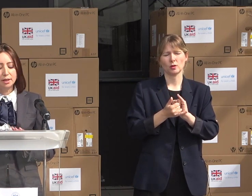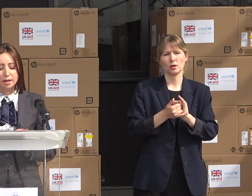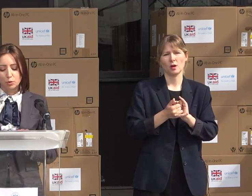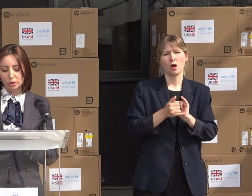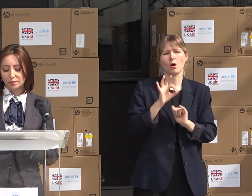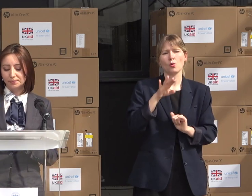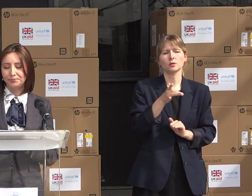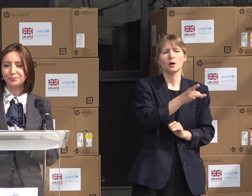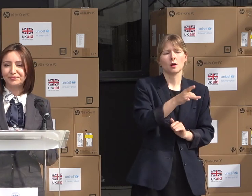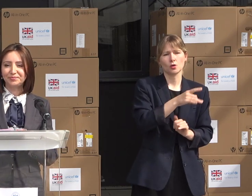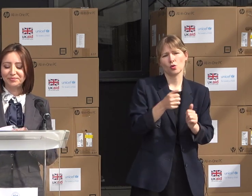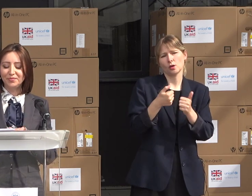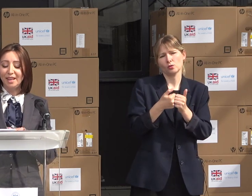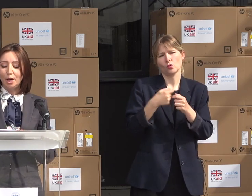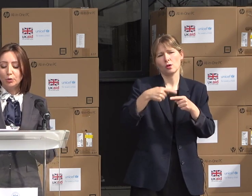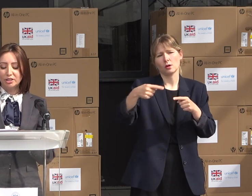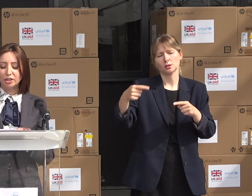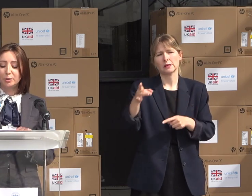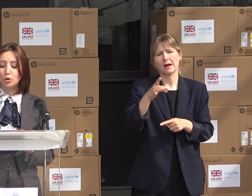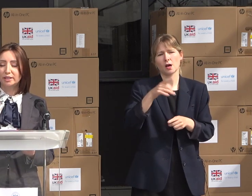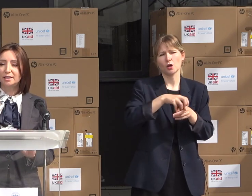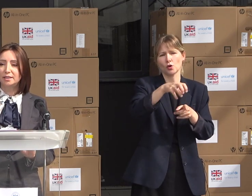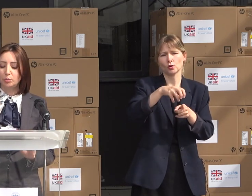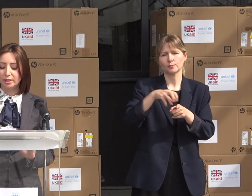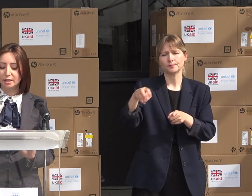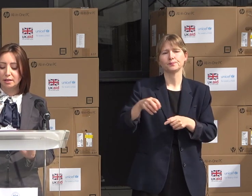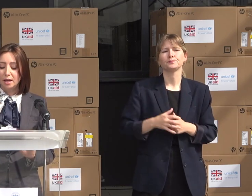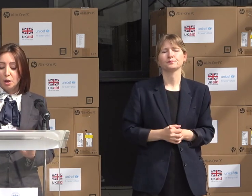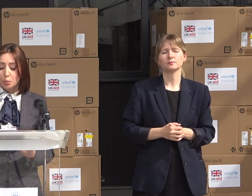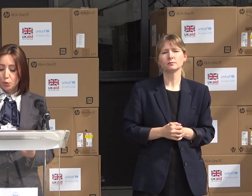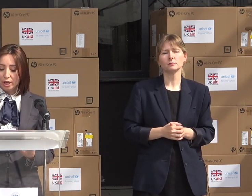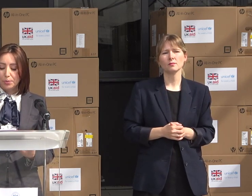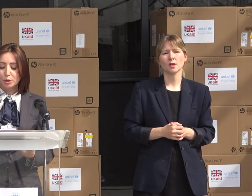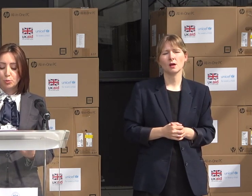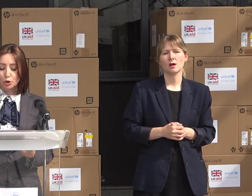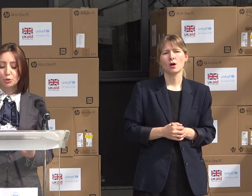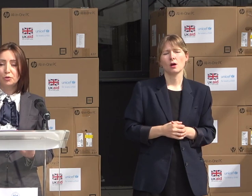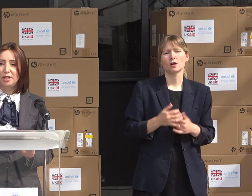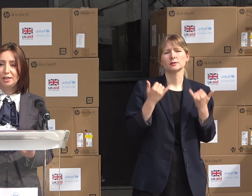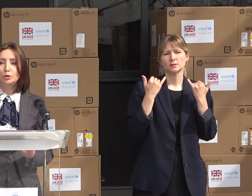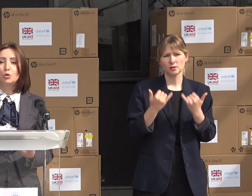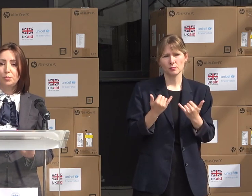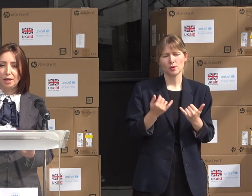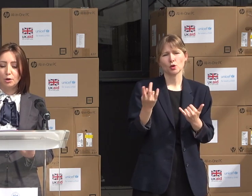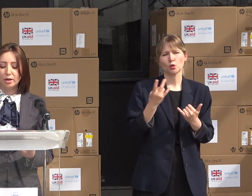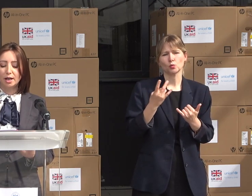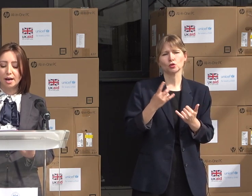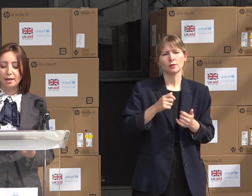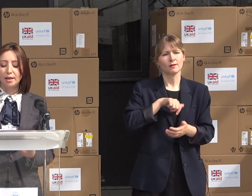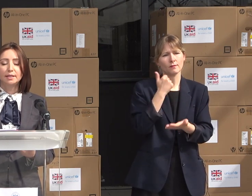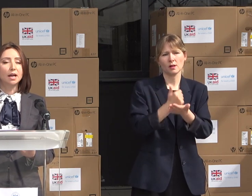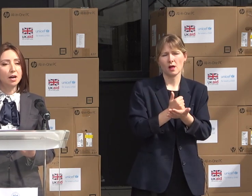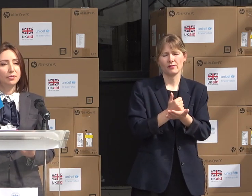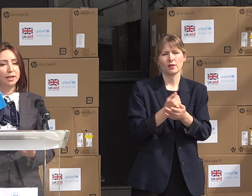RAION la RAION. Un accent important trebuie să-l punem pe suportul oferit copiilor